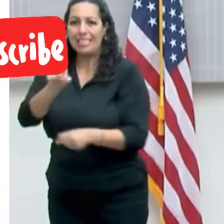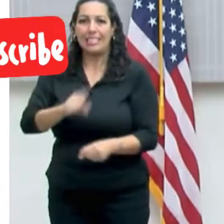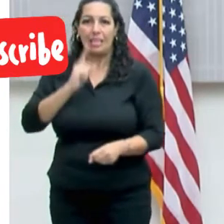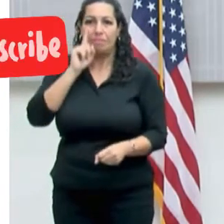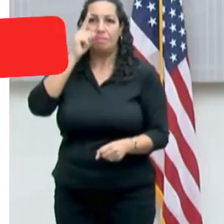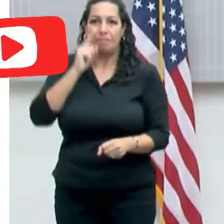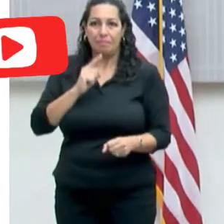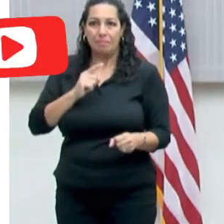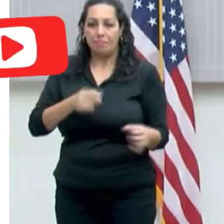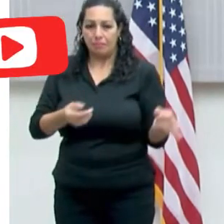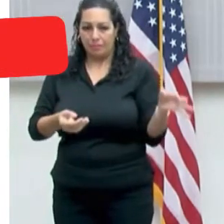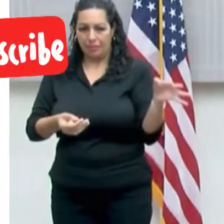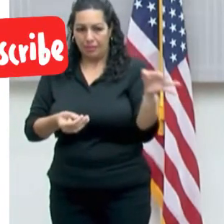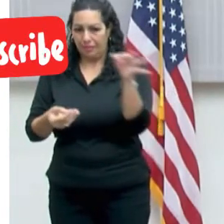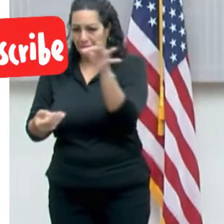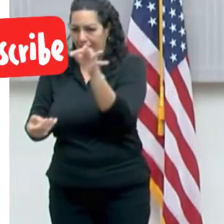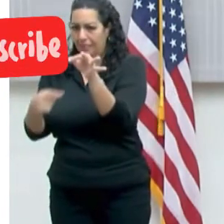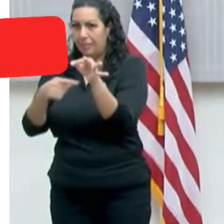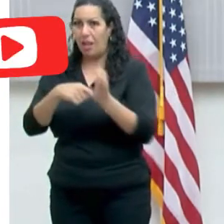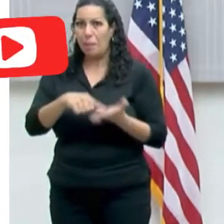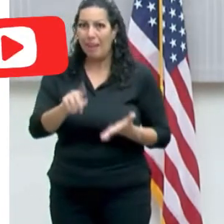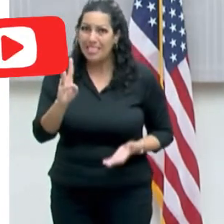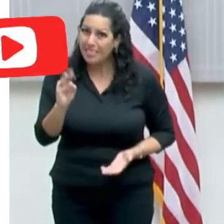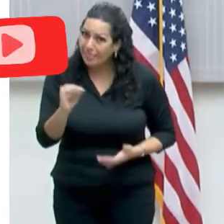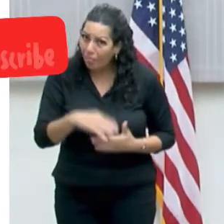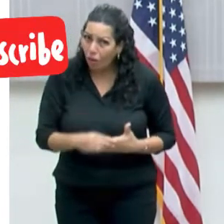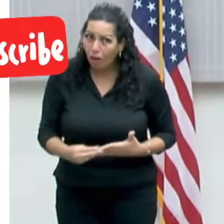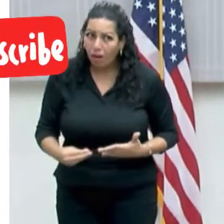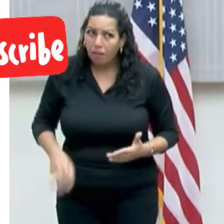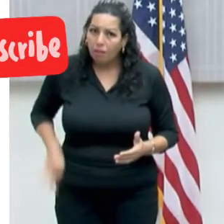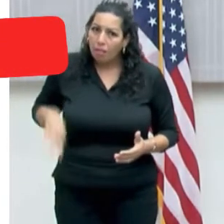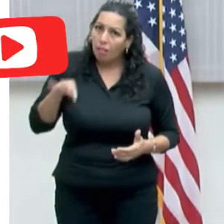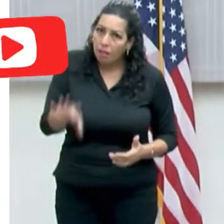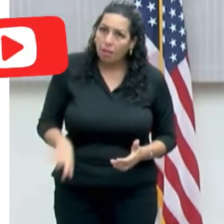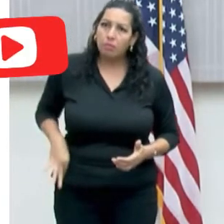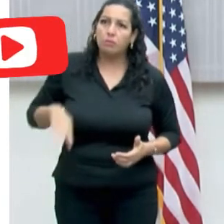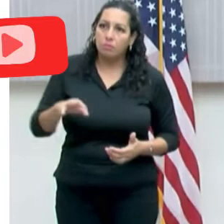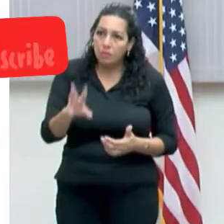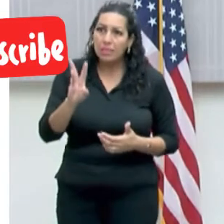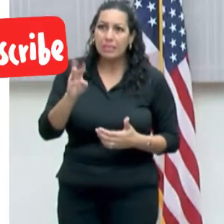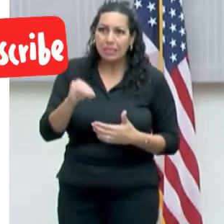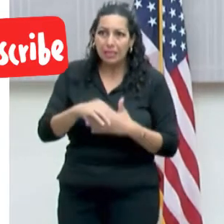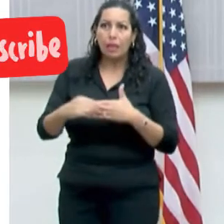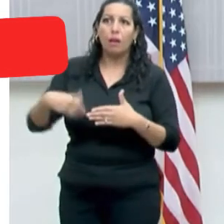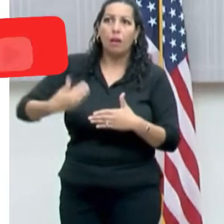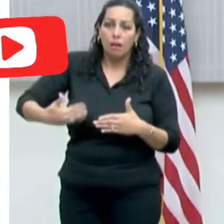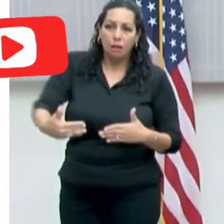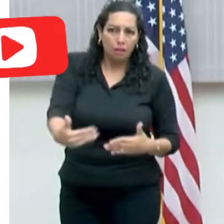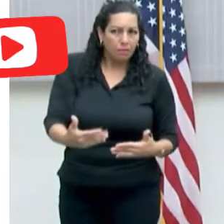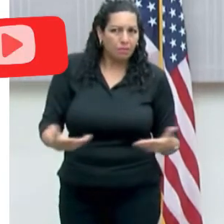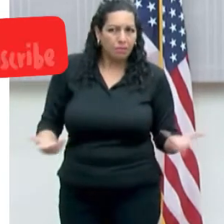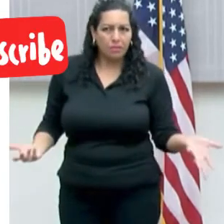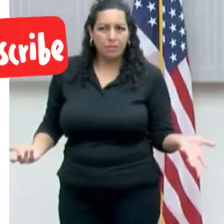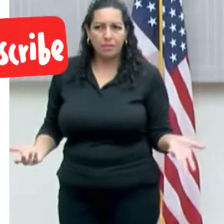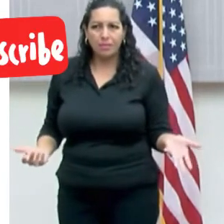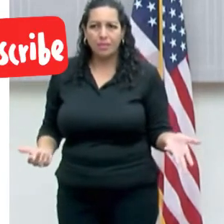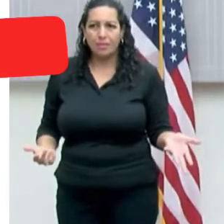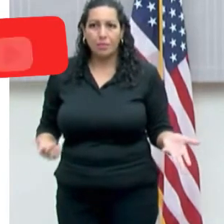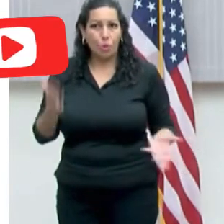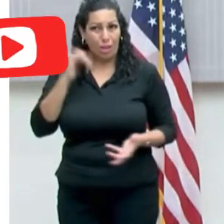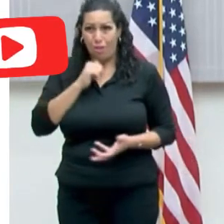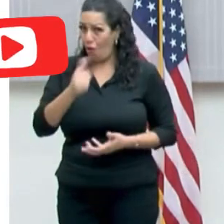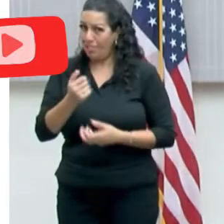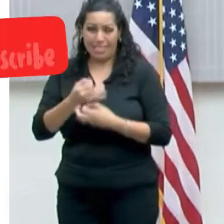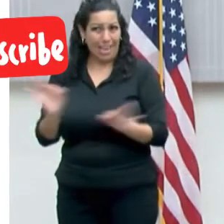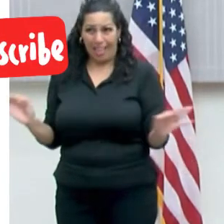médicos que están cobrando 60 dólares, y la persona tiene que desembolsar 60 dólares. sea, ahí el costo no es gratuito para